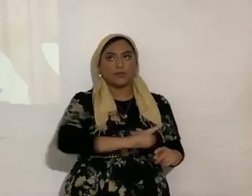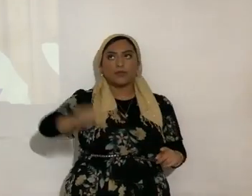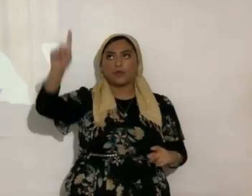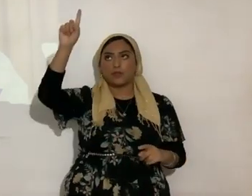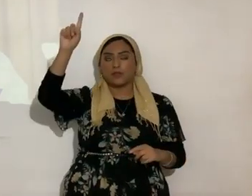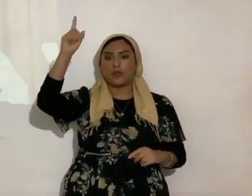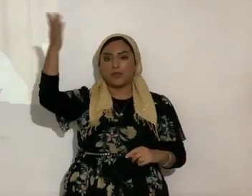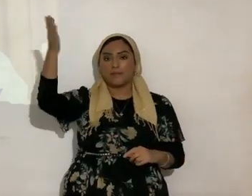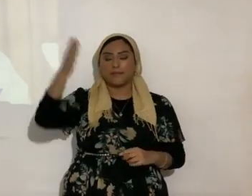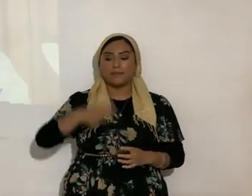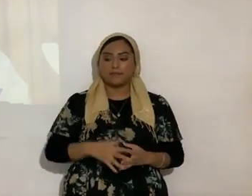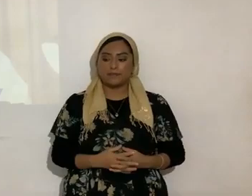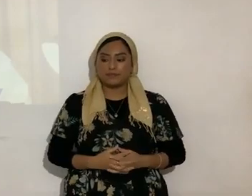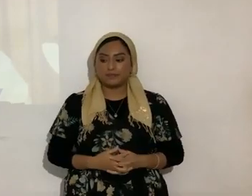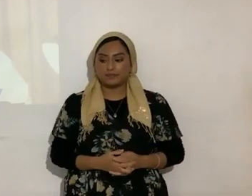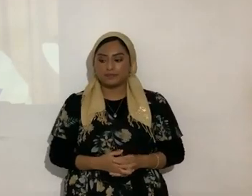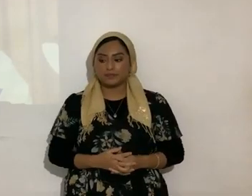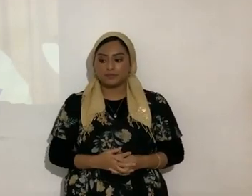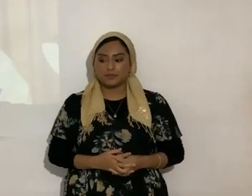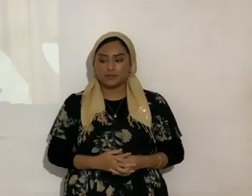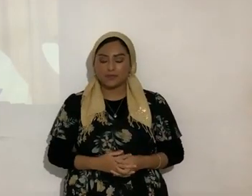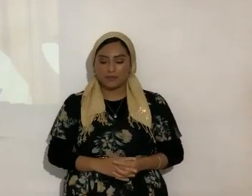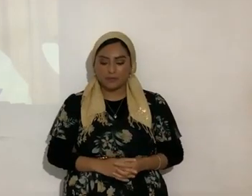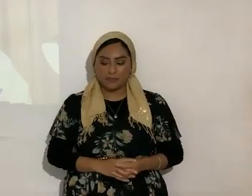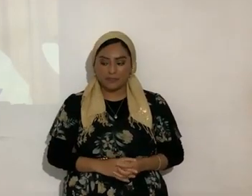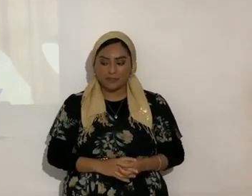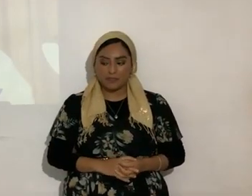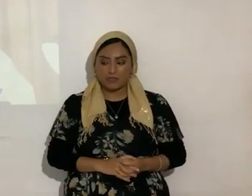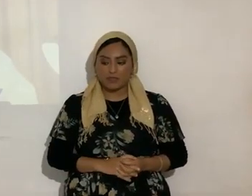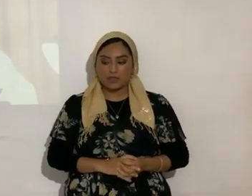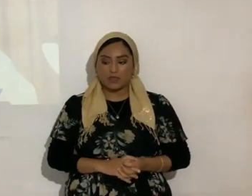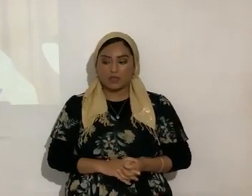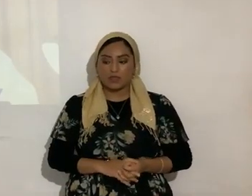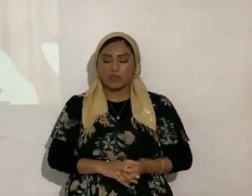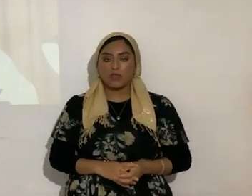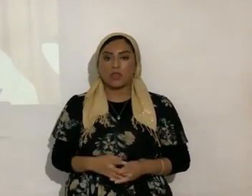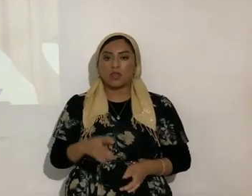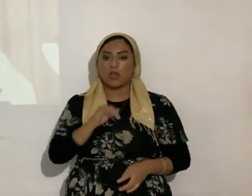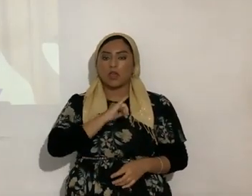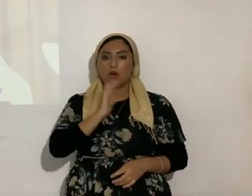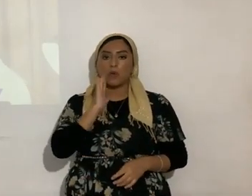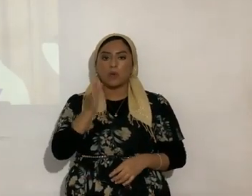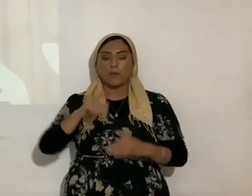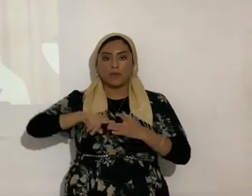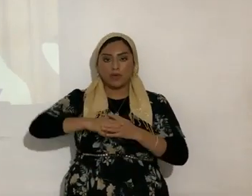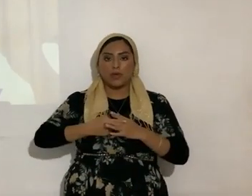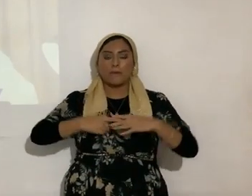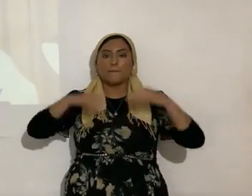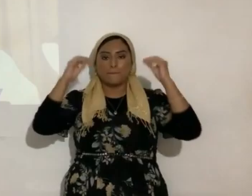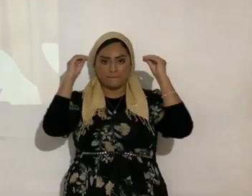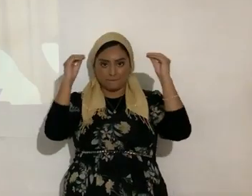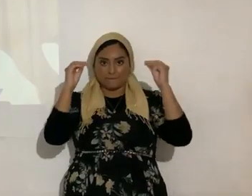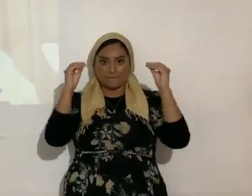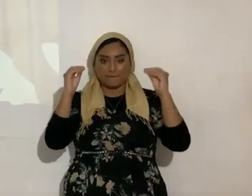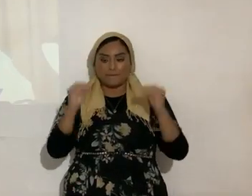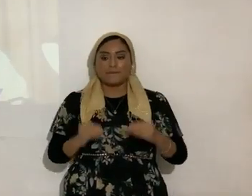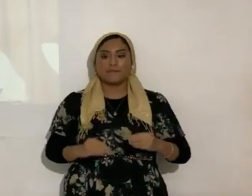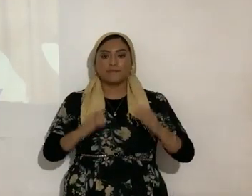lugar, Yashua, sube a Él. Bueno, voy a empezar por ministrar esto, amados, aquí mucha atención.